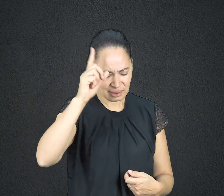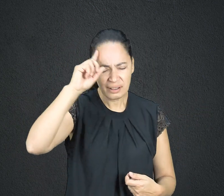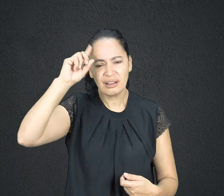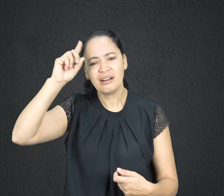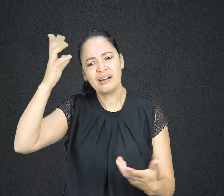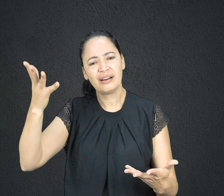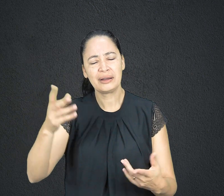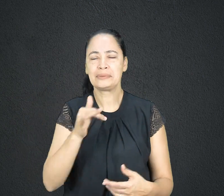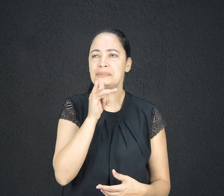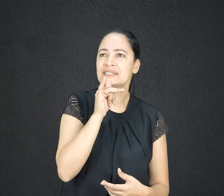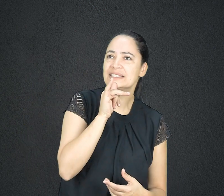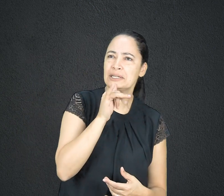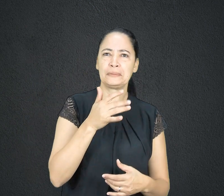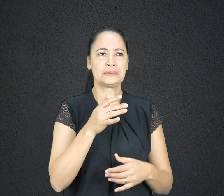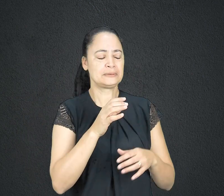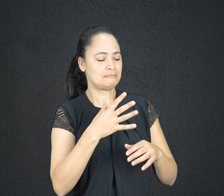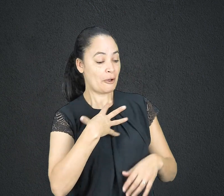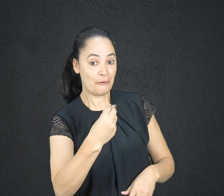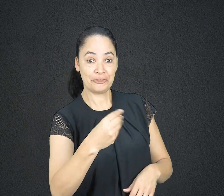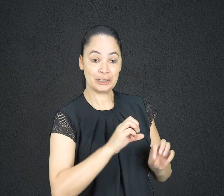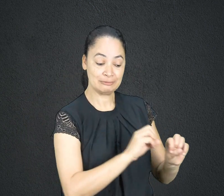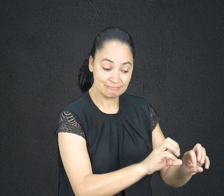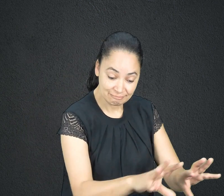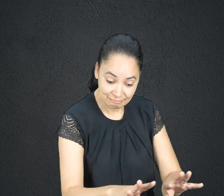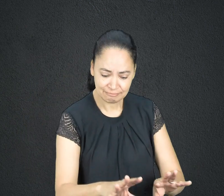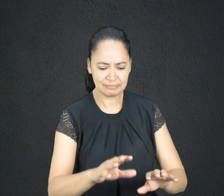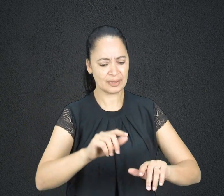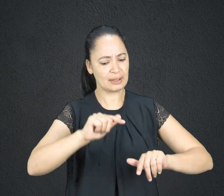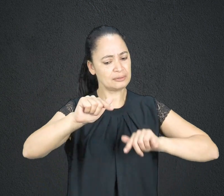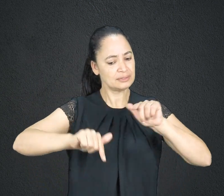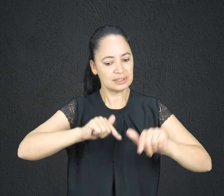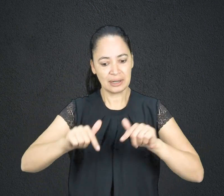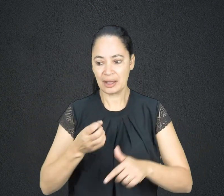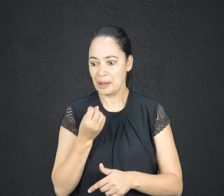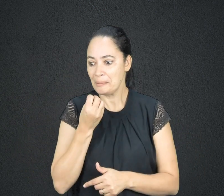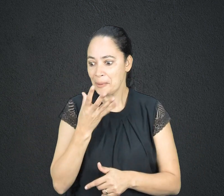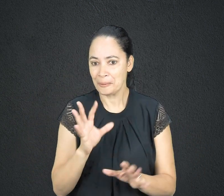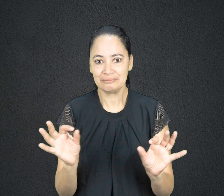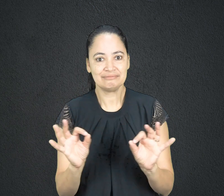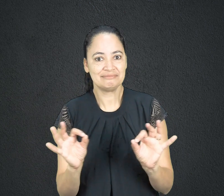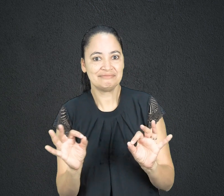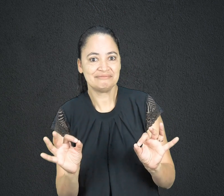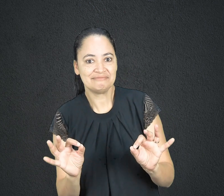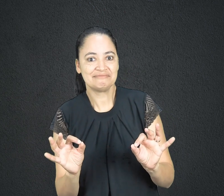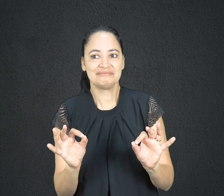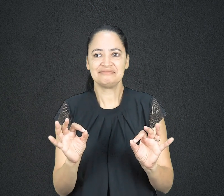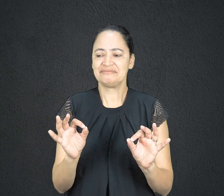filhos, para o trabalho produtivo e significativo, para o bom andamento dos relacionamentos, para resolver